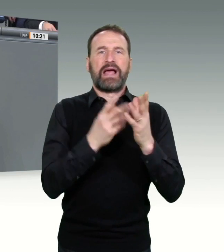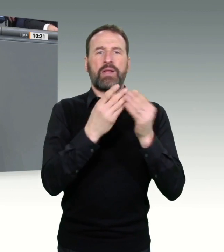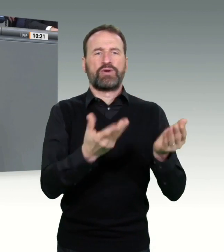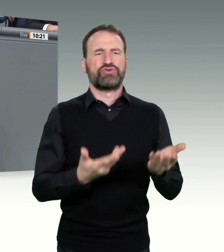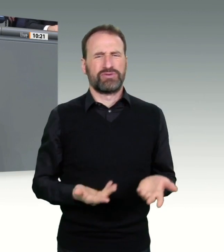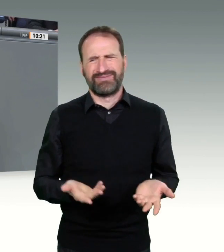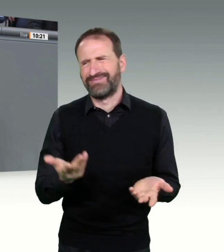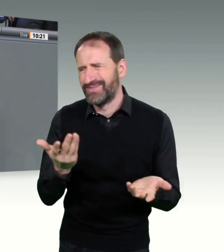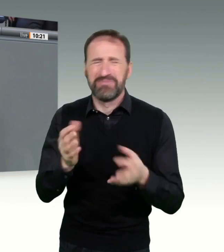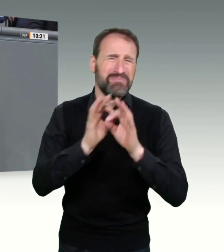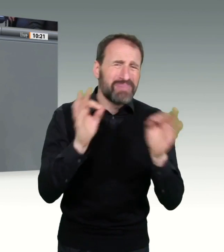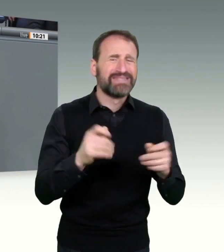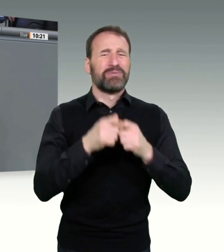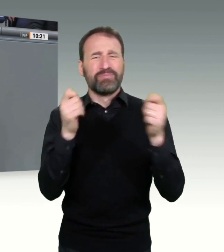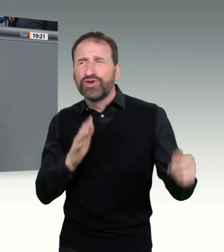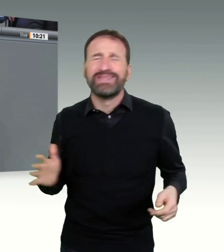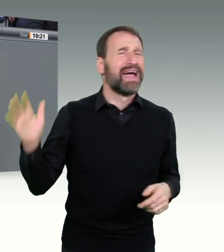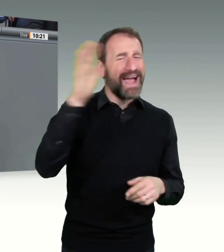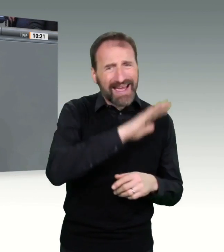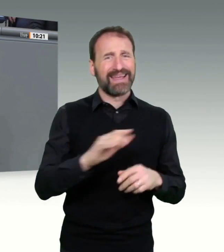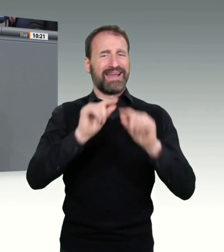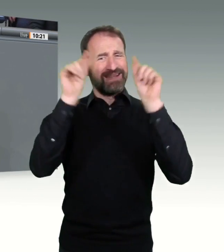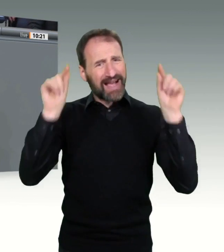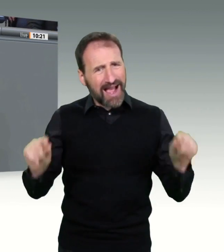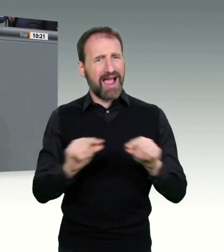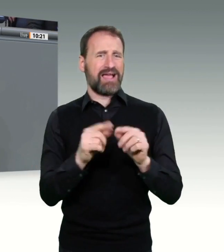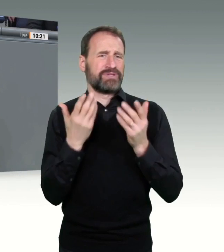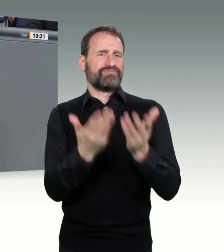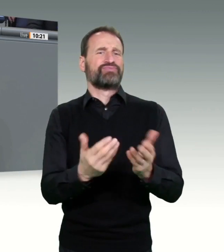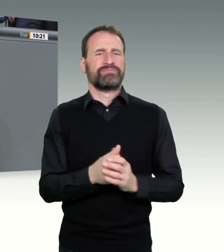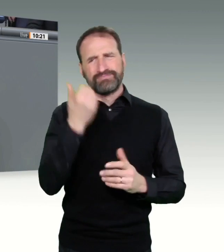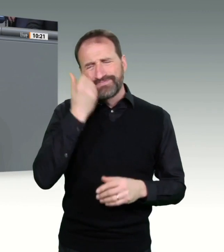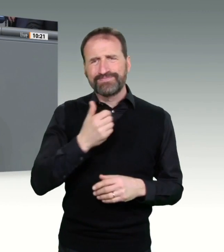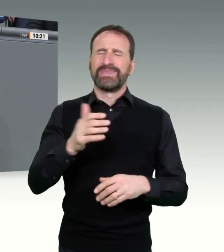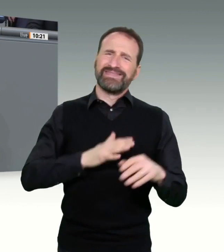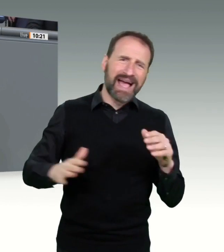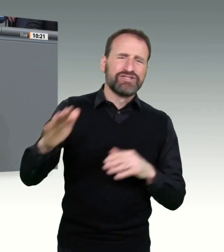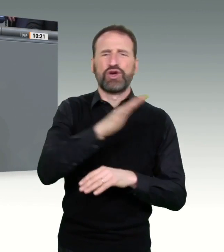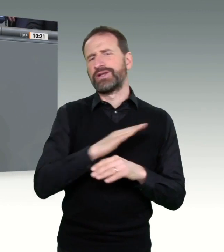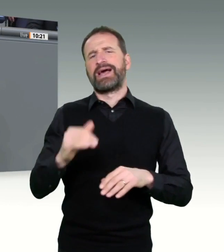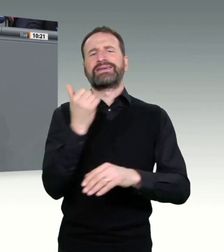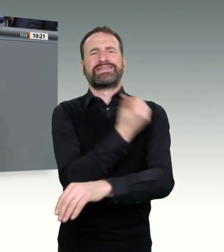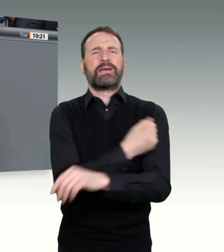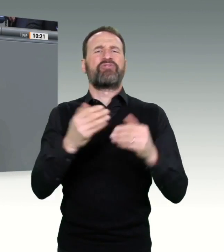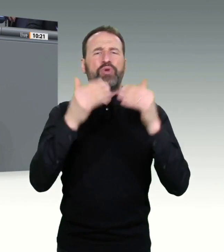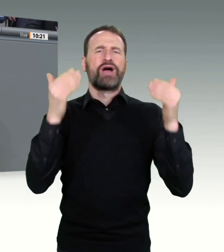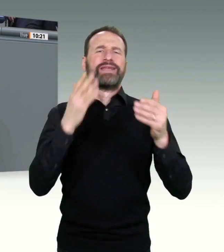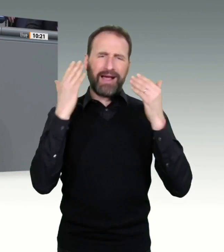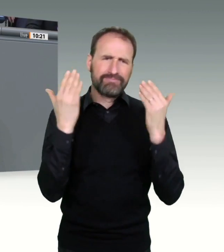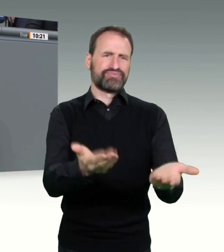Impfportal vor. Kommen Sie aus Ihrem einjährigen Reaktionsmodus heraus, und machen Sie endlich vorausschauende